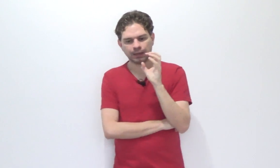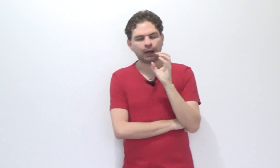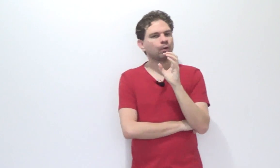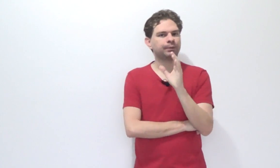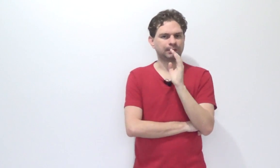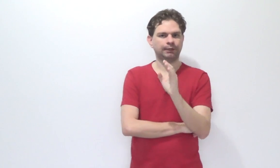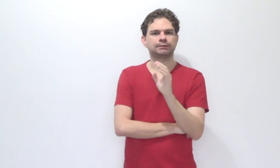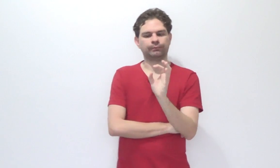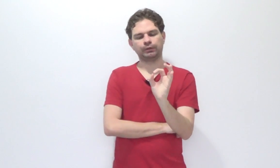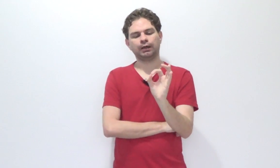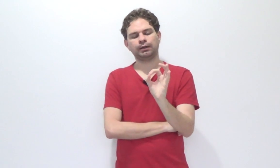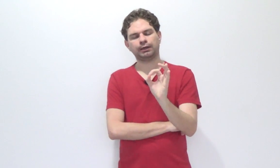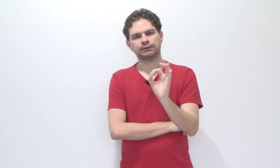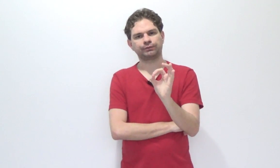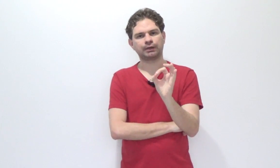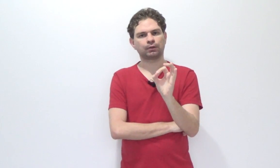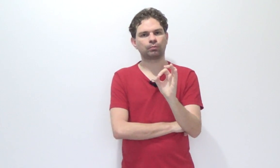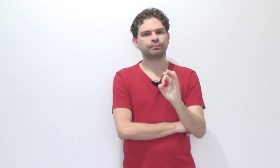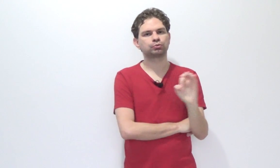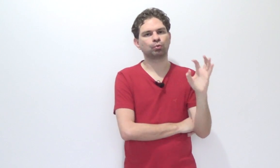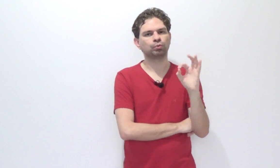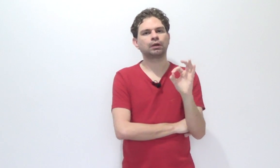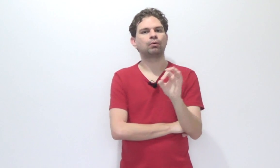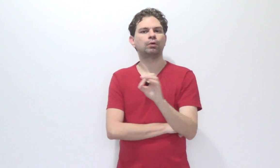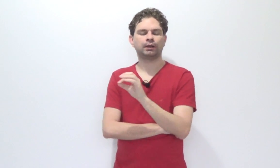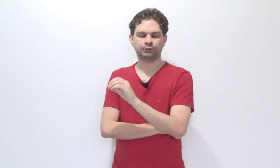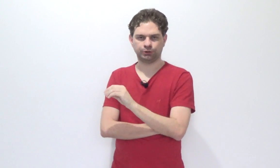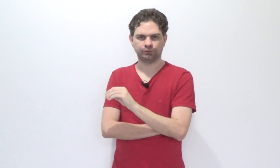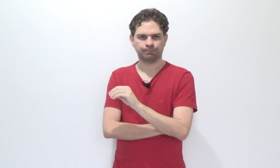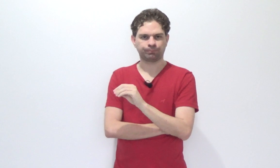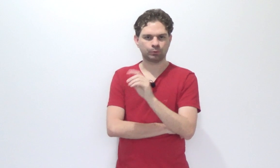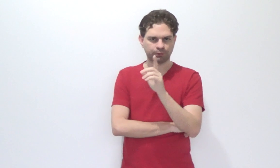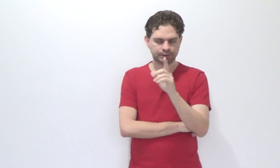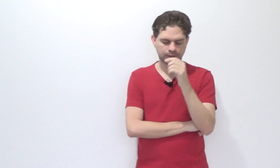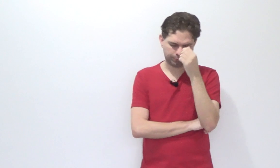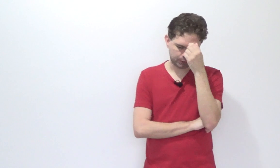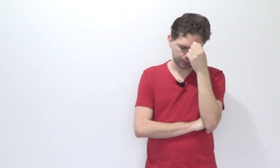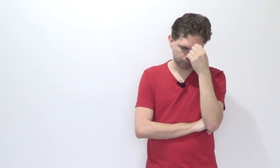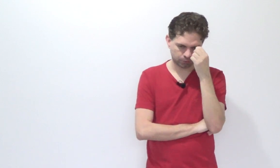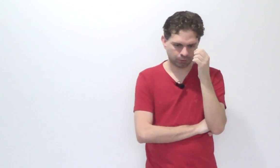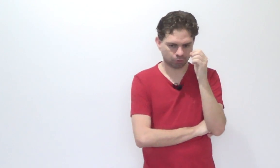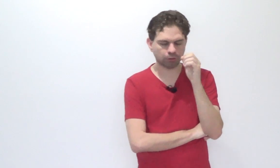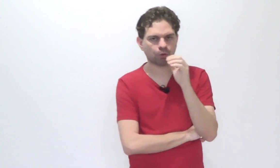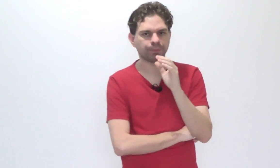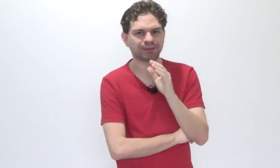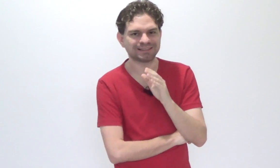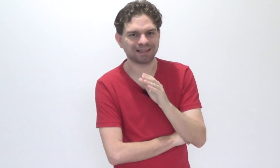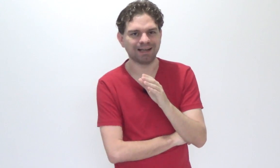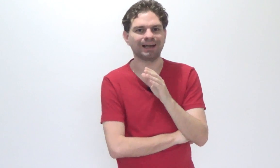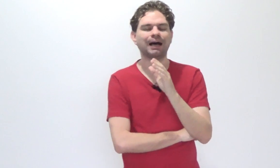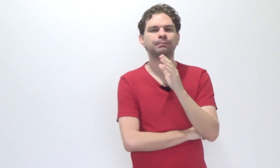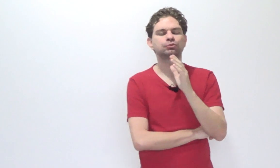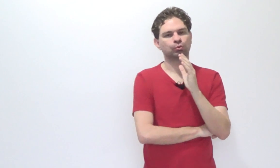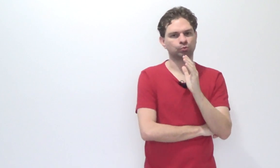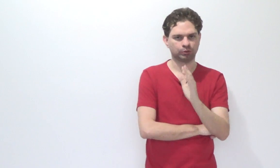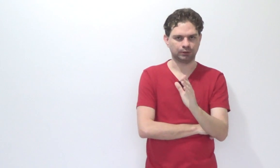A competência, ela é classificada como absoluta ou relativa. O que significa isso? Quando a competência é absoluta,